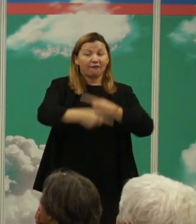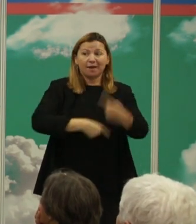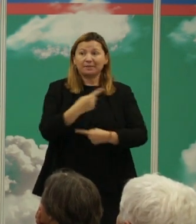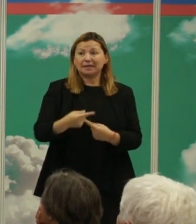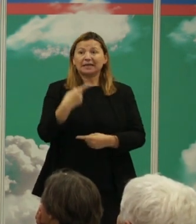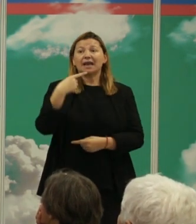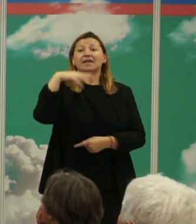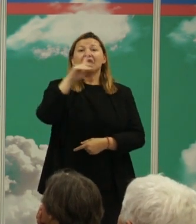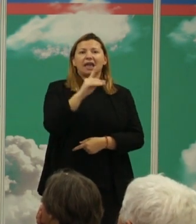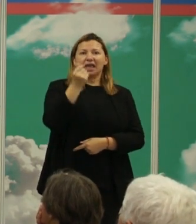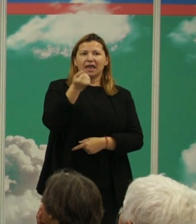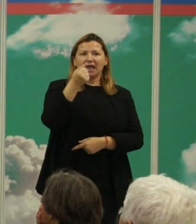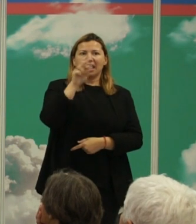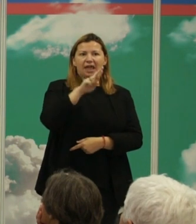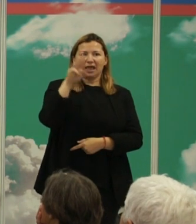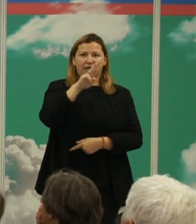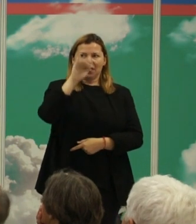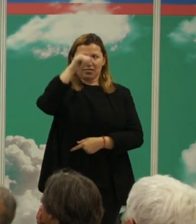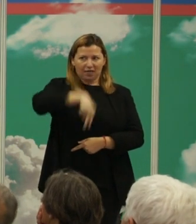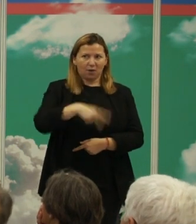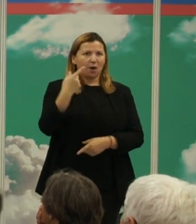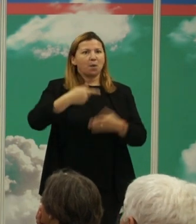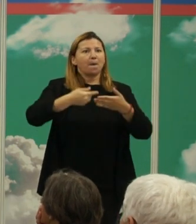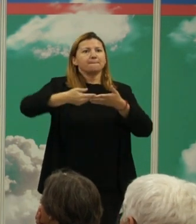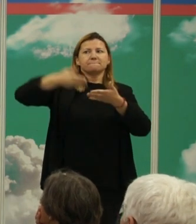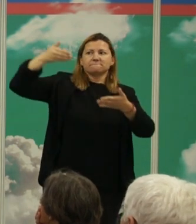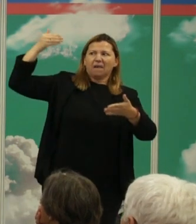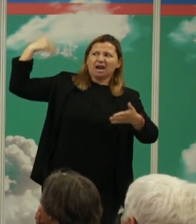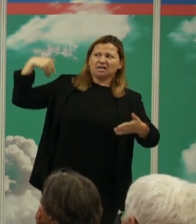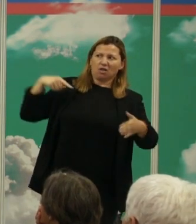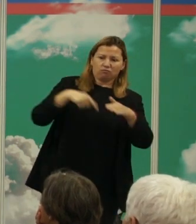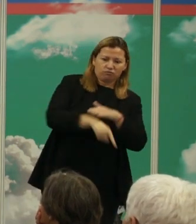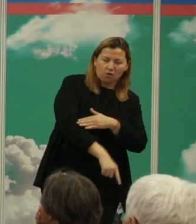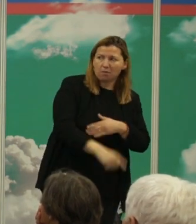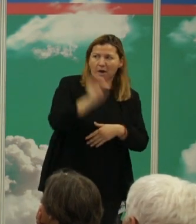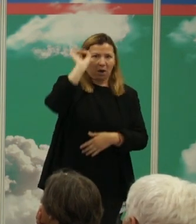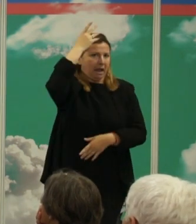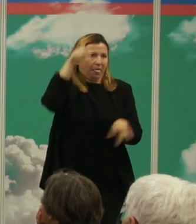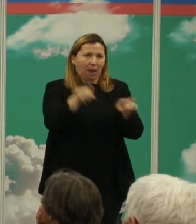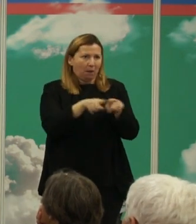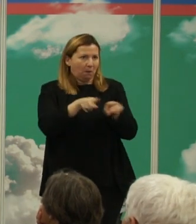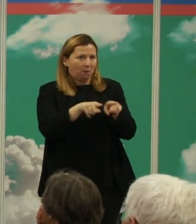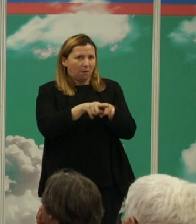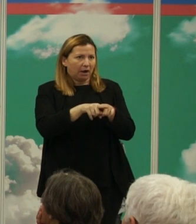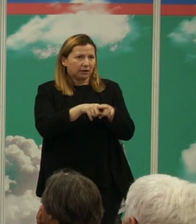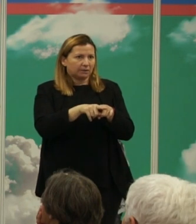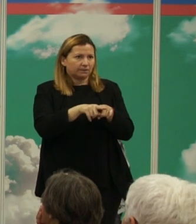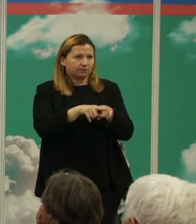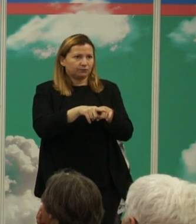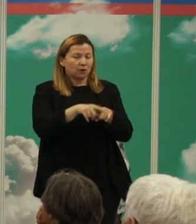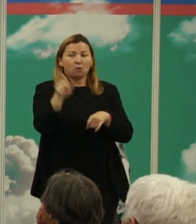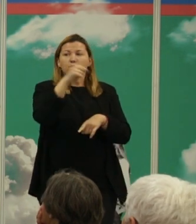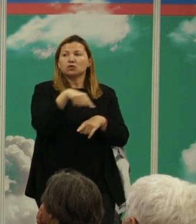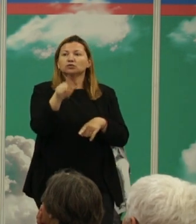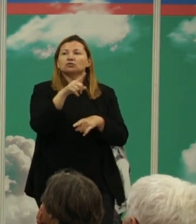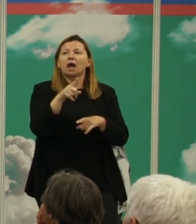Darwin en el pasado un poquito más profundo pero la idea es la misma tú tienes una serie de especies